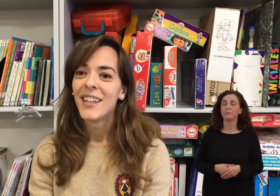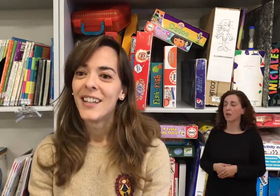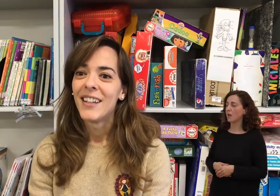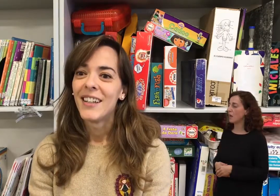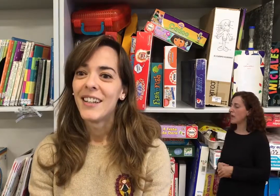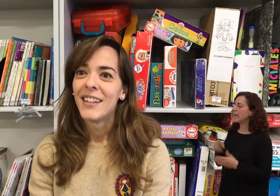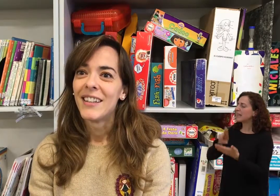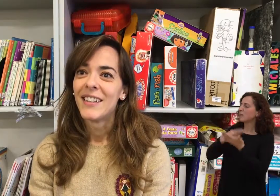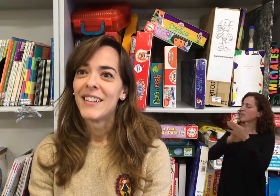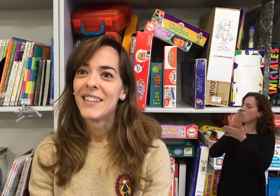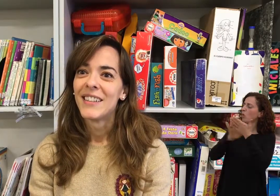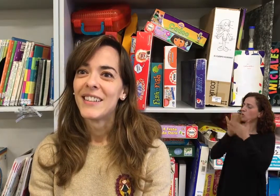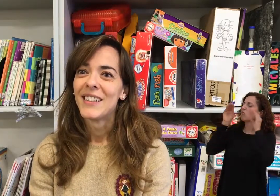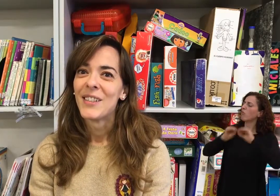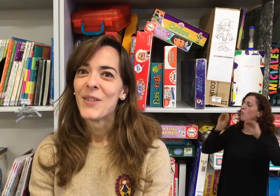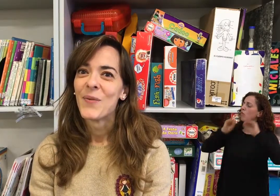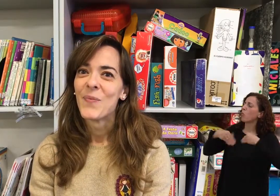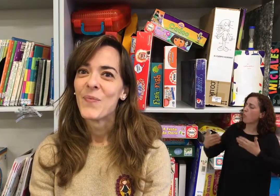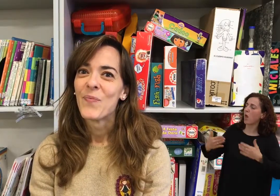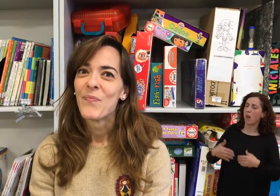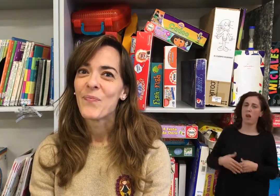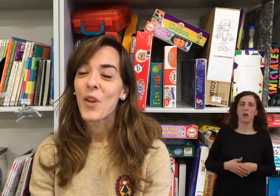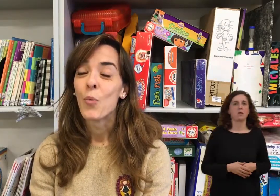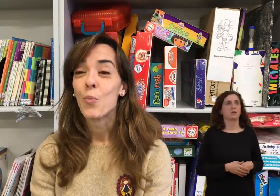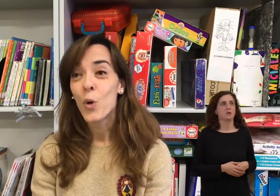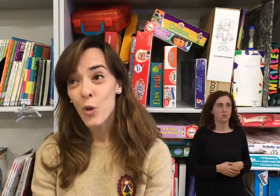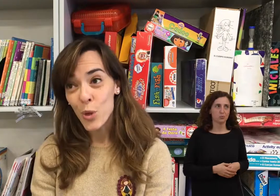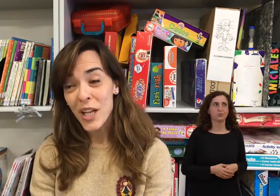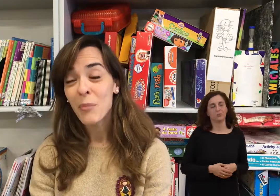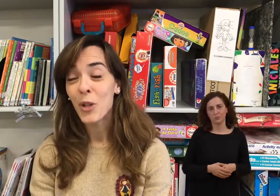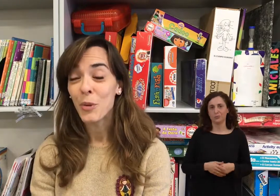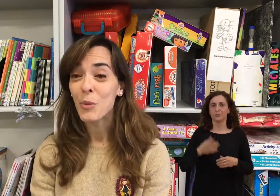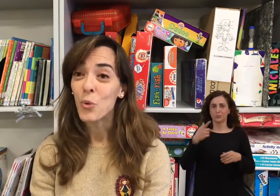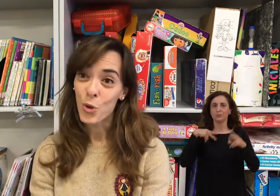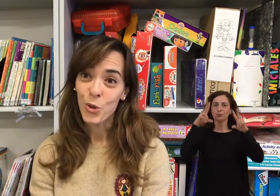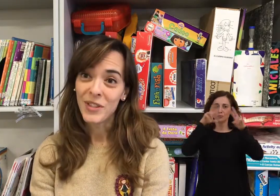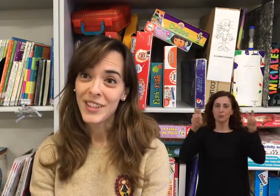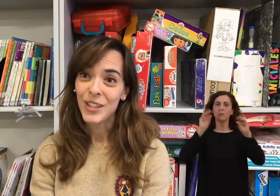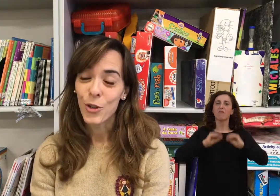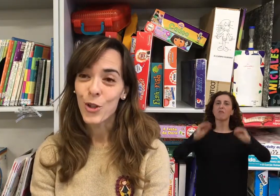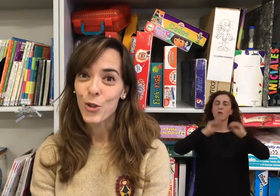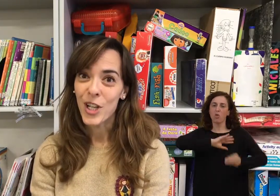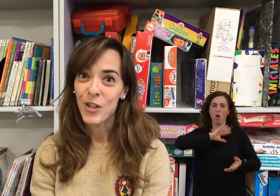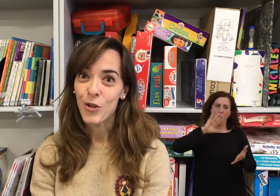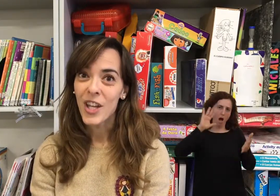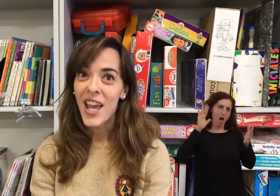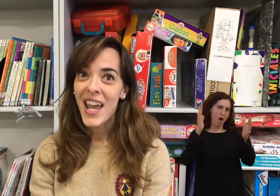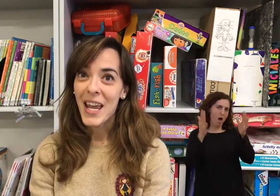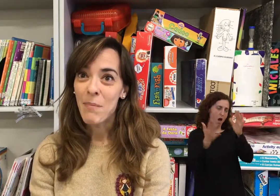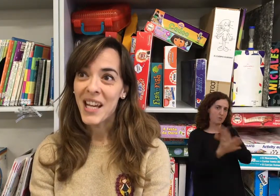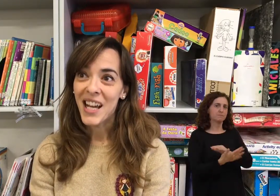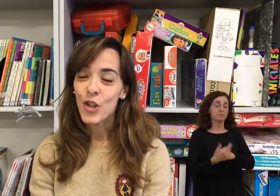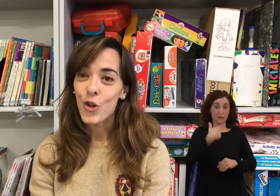¿Cómo se forma un intérprete en lengua de signos? Bueno, pues ha cambiado también mucho en todos estos años. En mi caso,